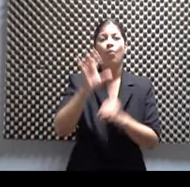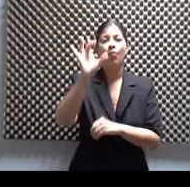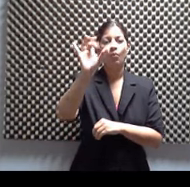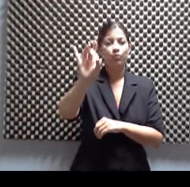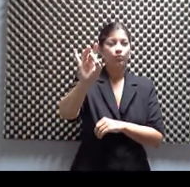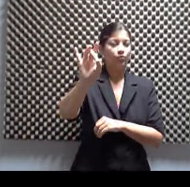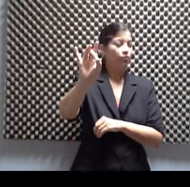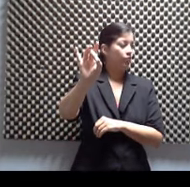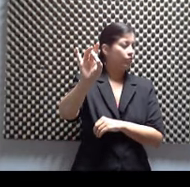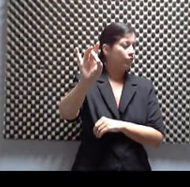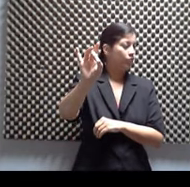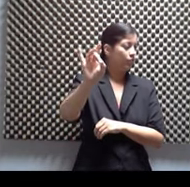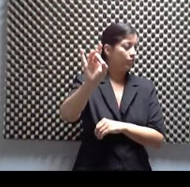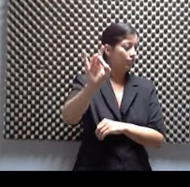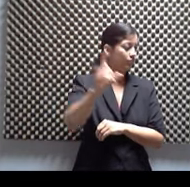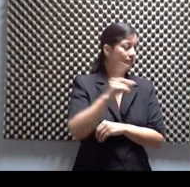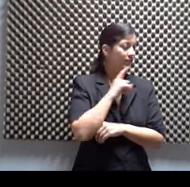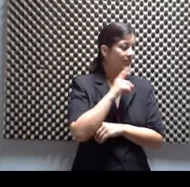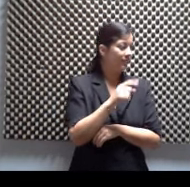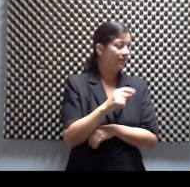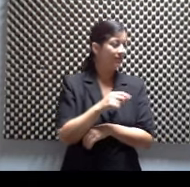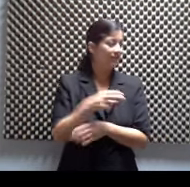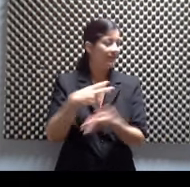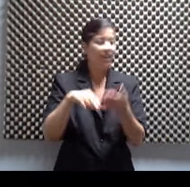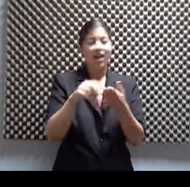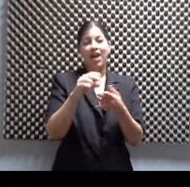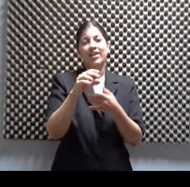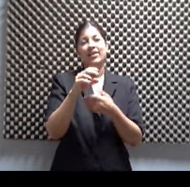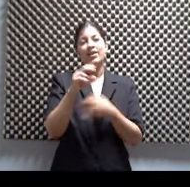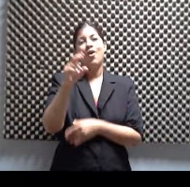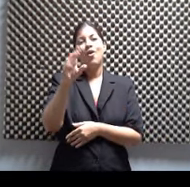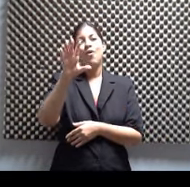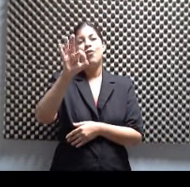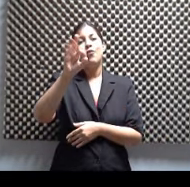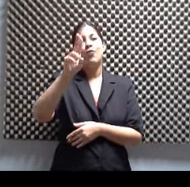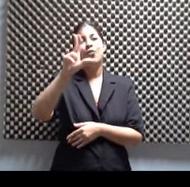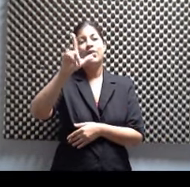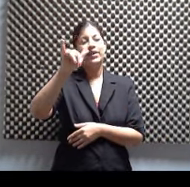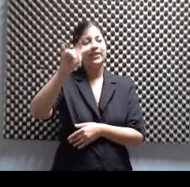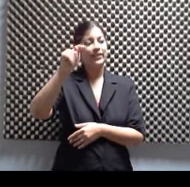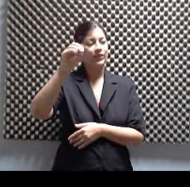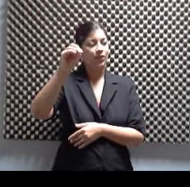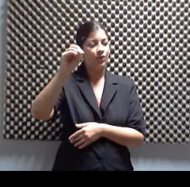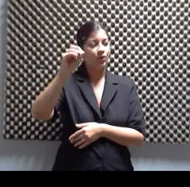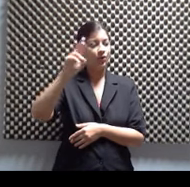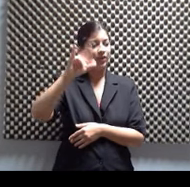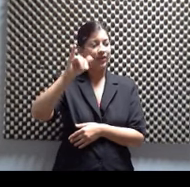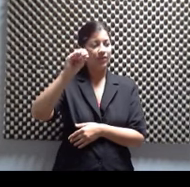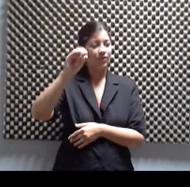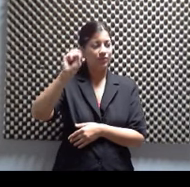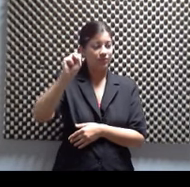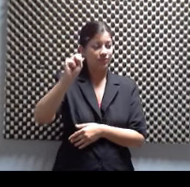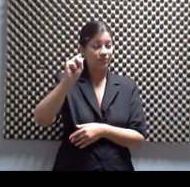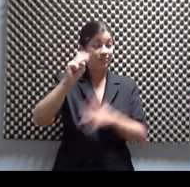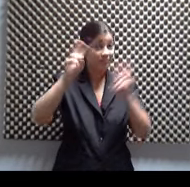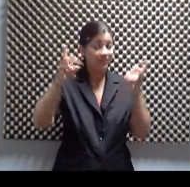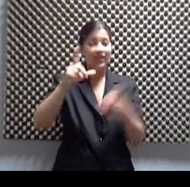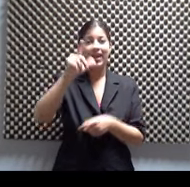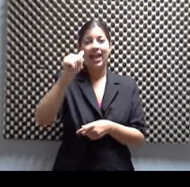Ese fue el que reinó en la salsa. Furito Ríos, la maestría. Productor Furito Ríos. Interesante. Mucha gente